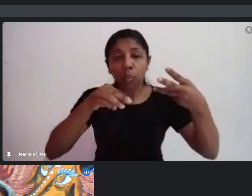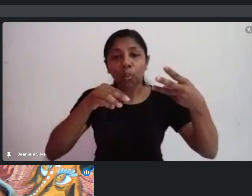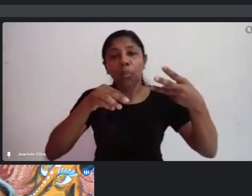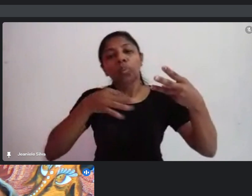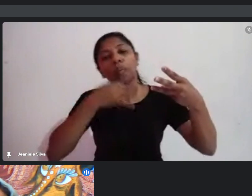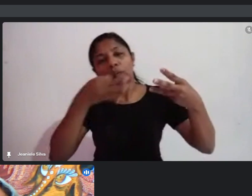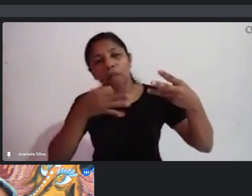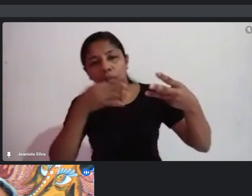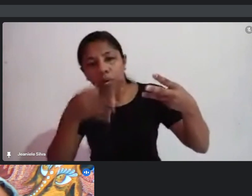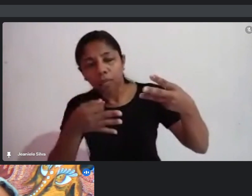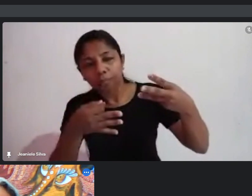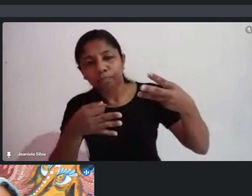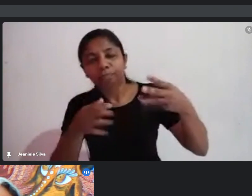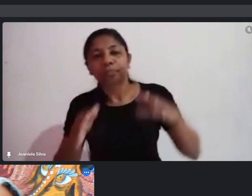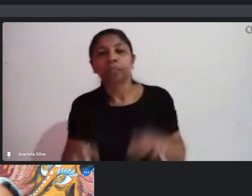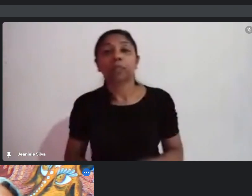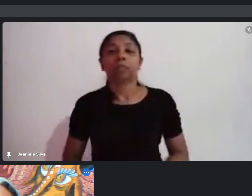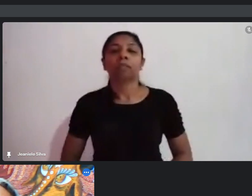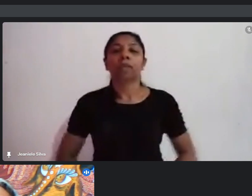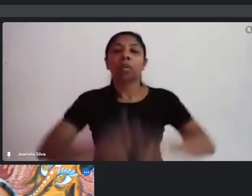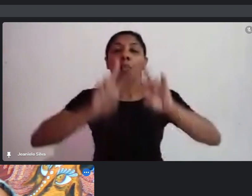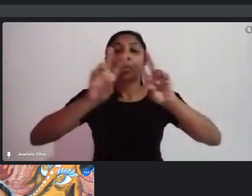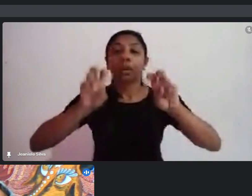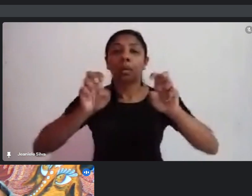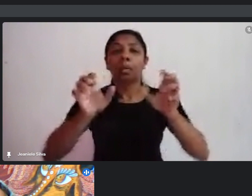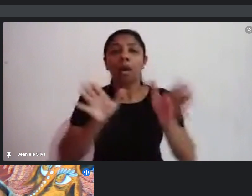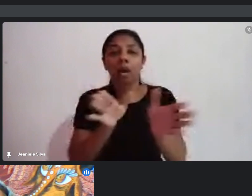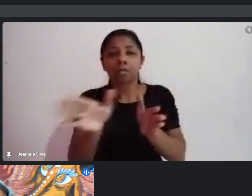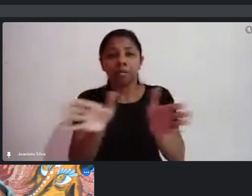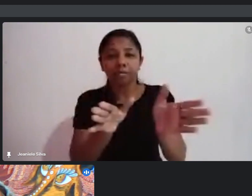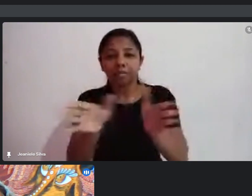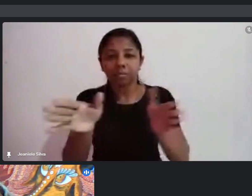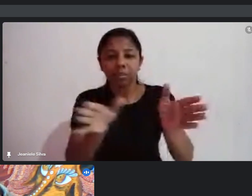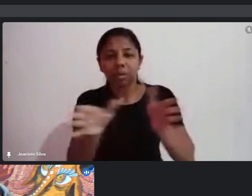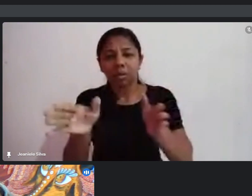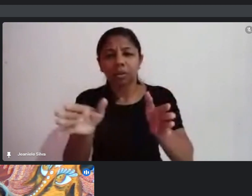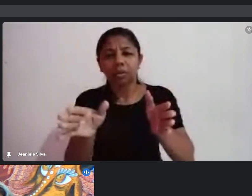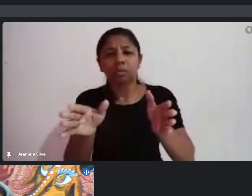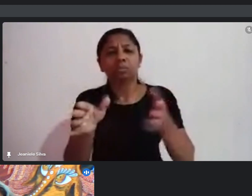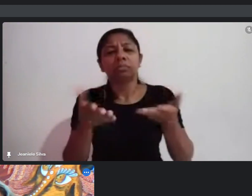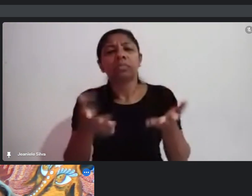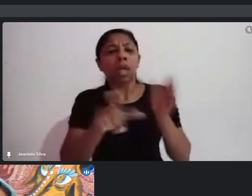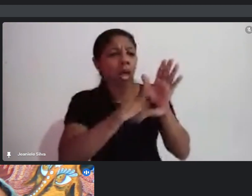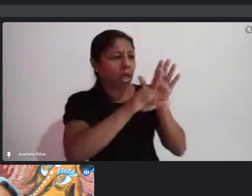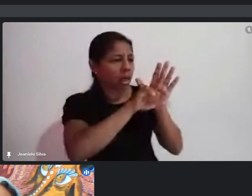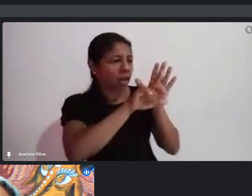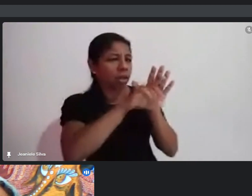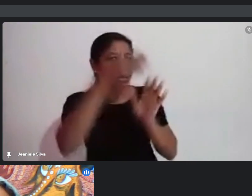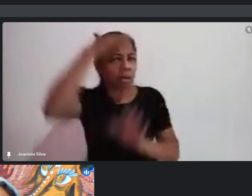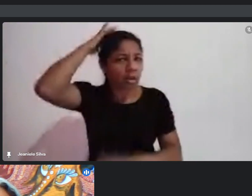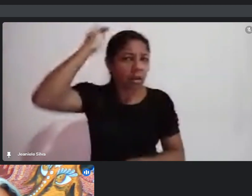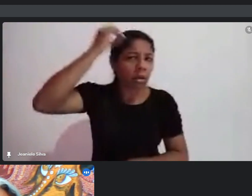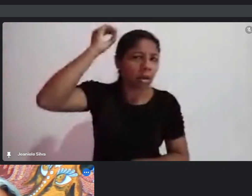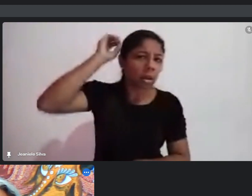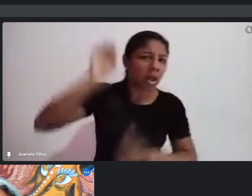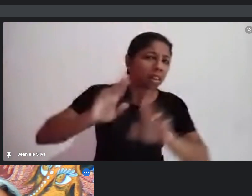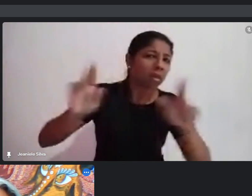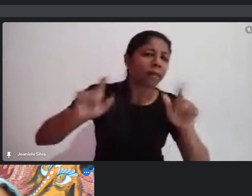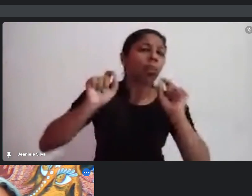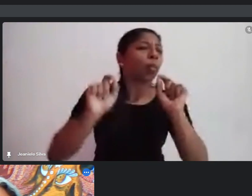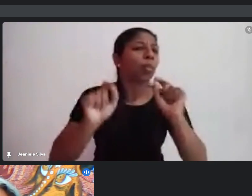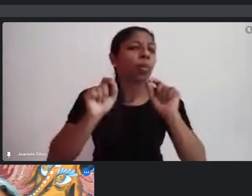Em relação à acessibilidade, o que é que a Paula Gustavo traz do perigo? Primeiro, uma obrigatoriedade.